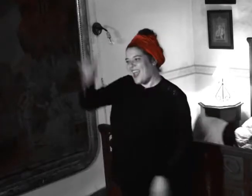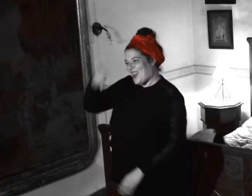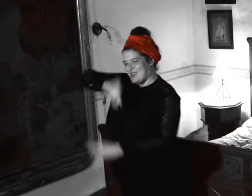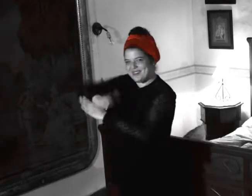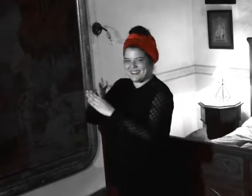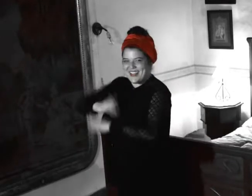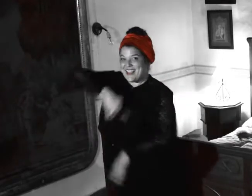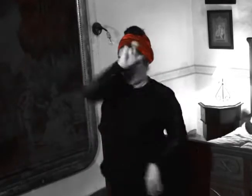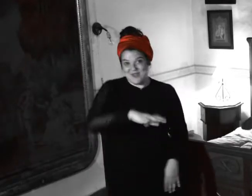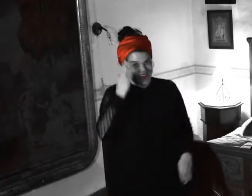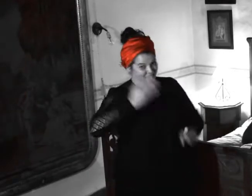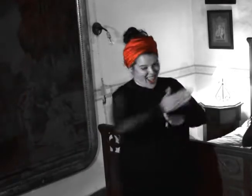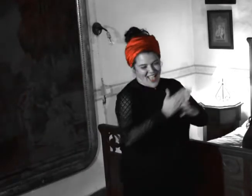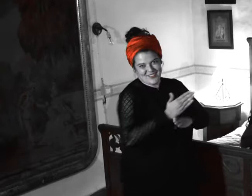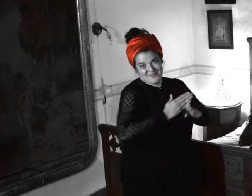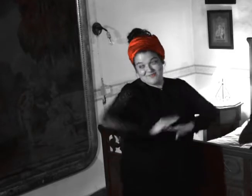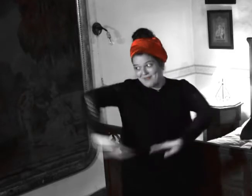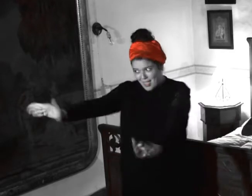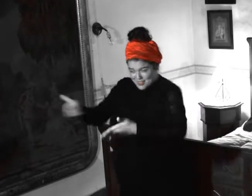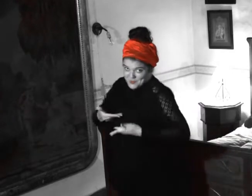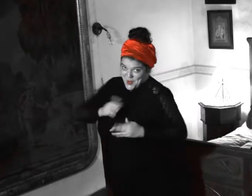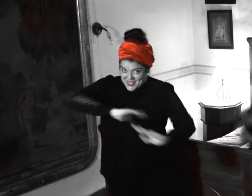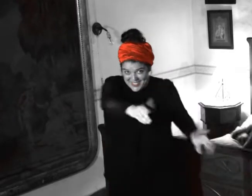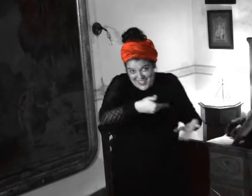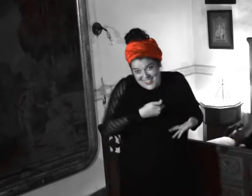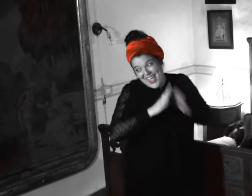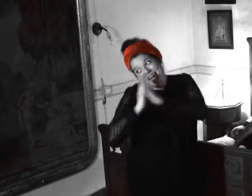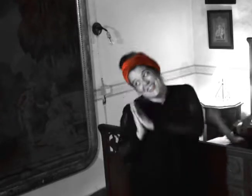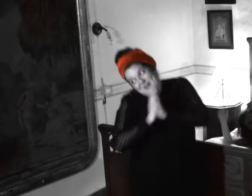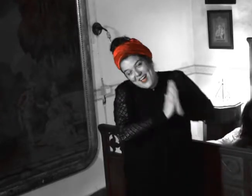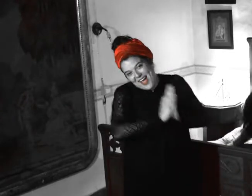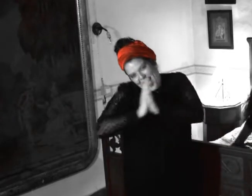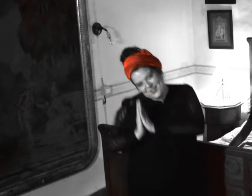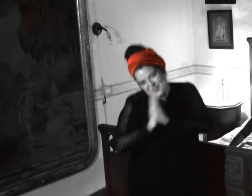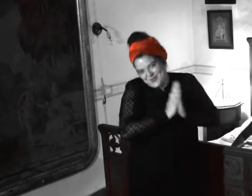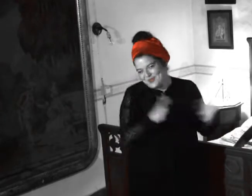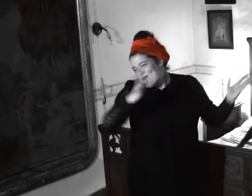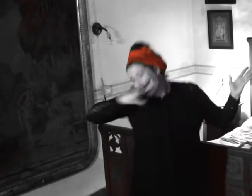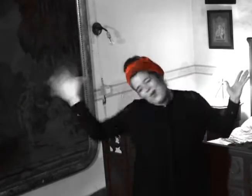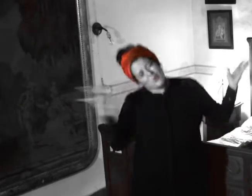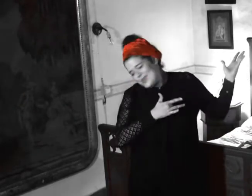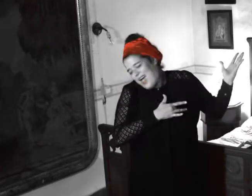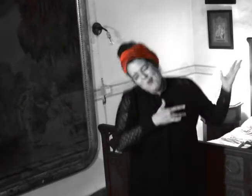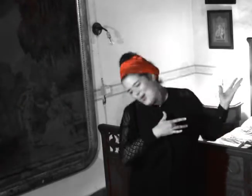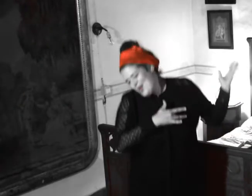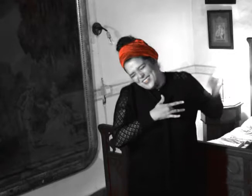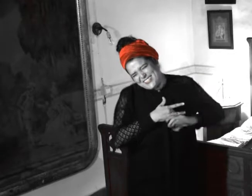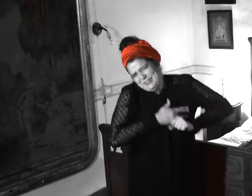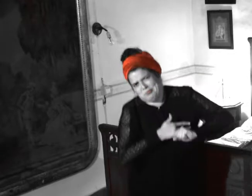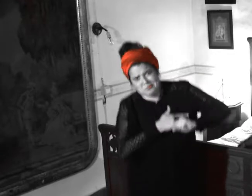Carpintero, carpintera, dispóngase quien quiera trabajar Tengo un clavo en mi